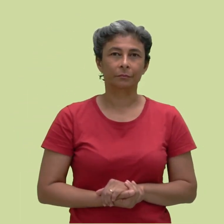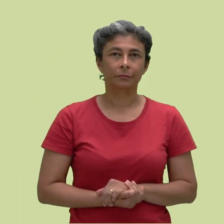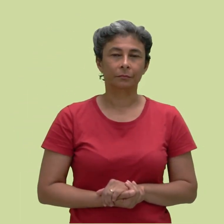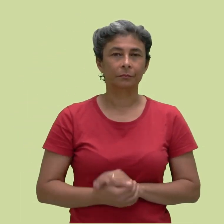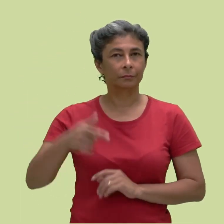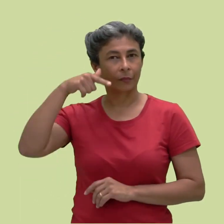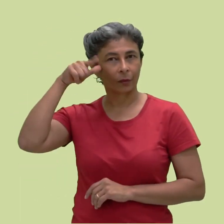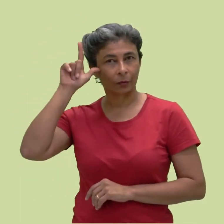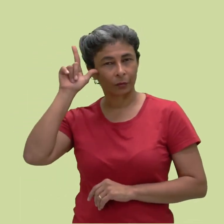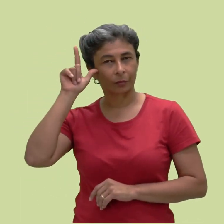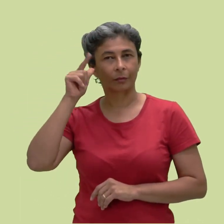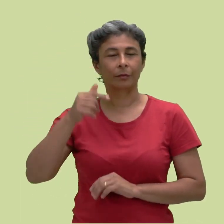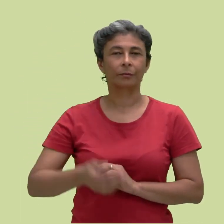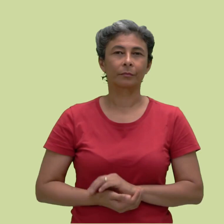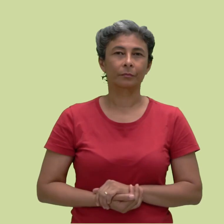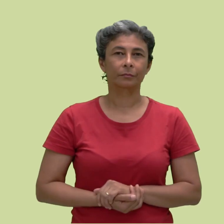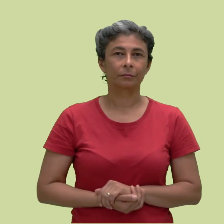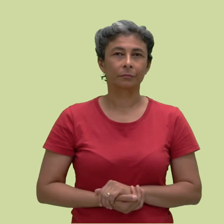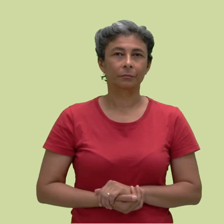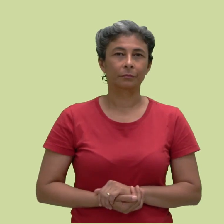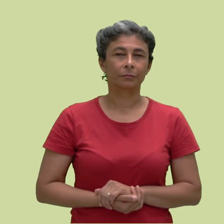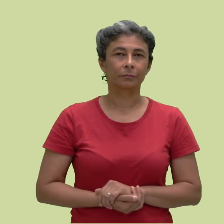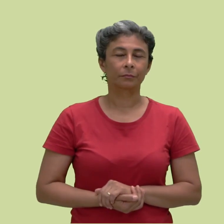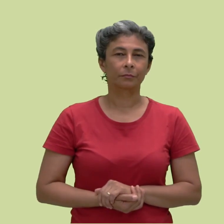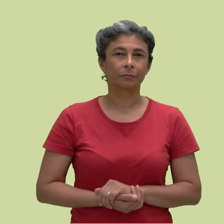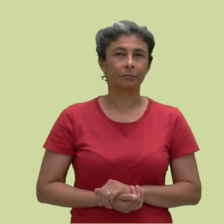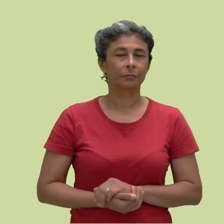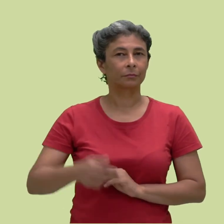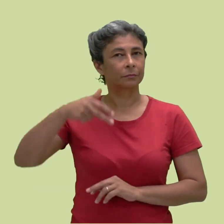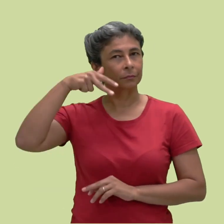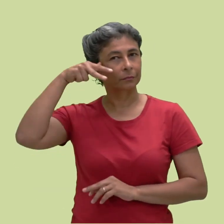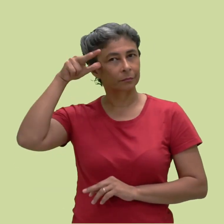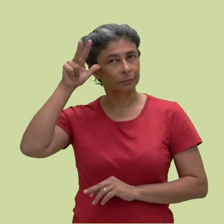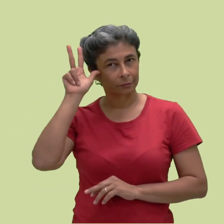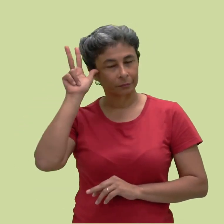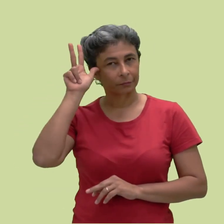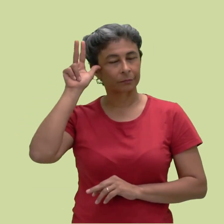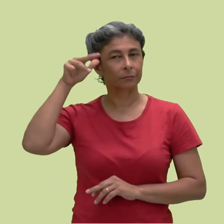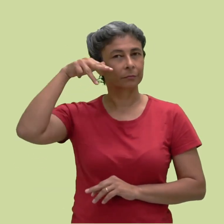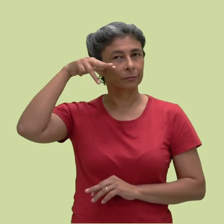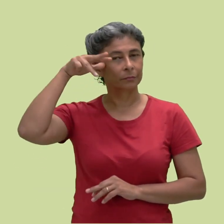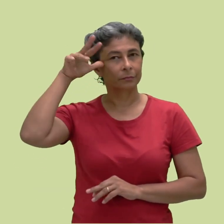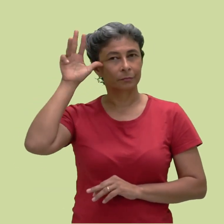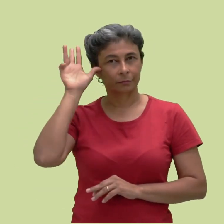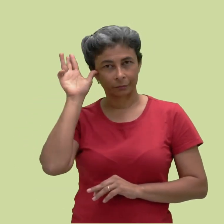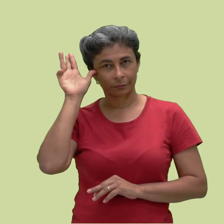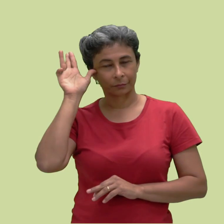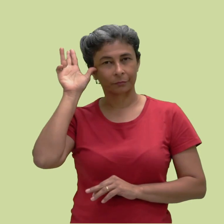Ontem E suas variações Anteontem Antes de